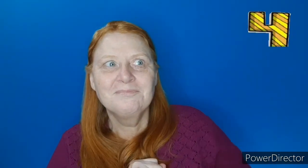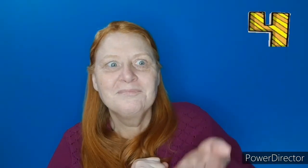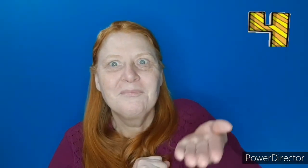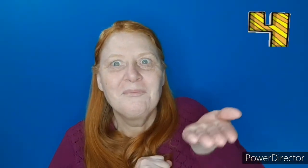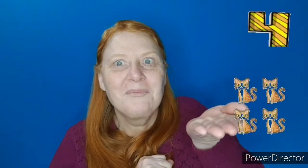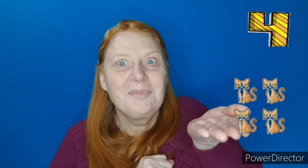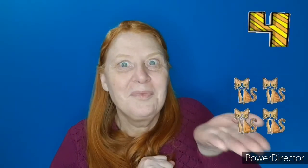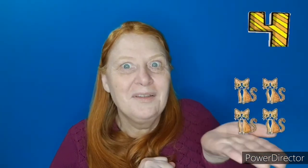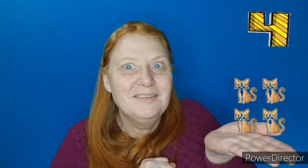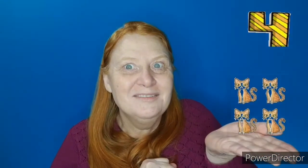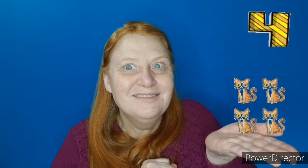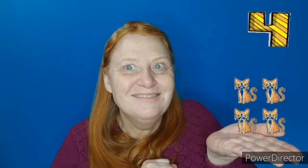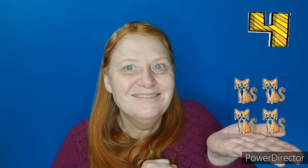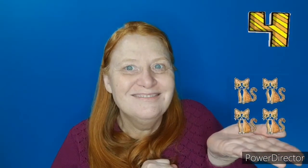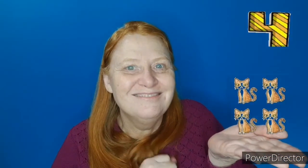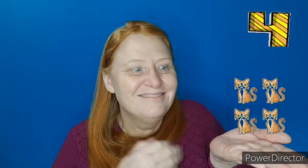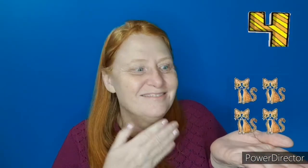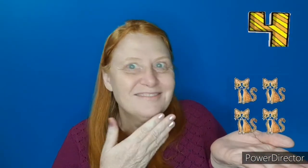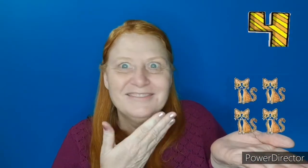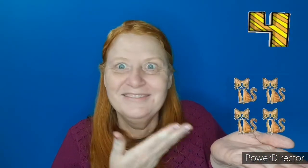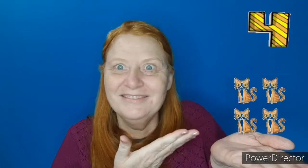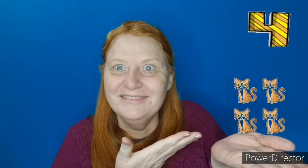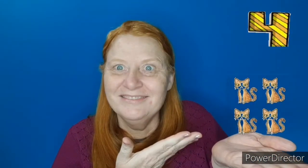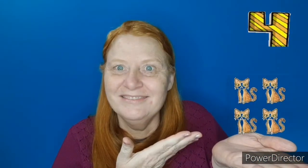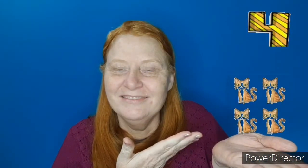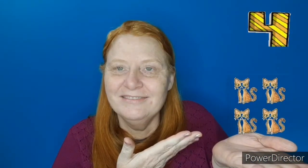Vamos ver? São 4.